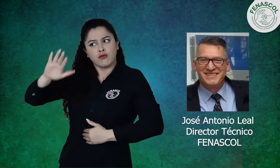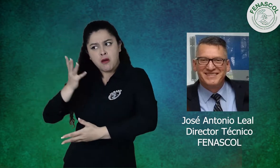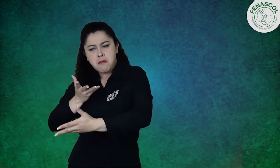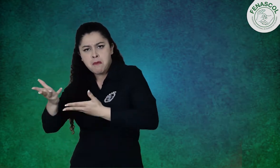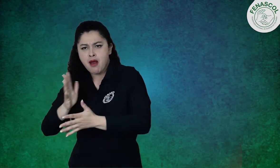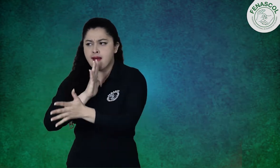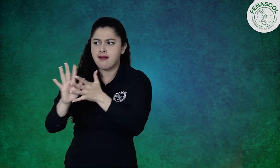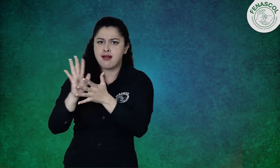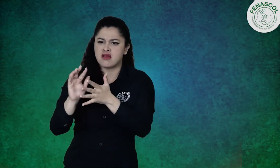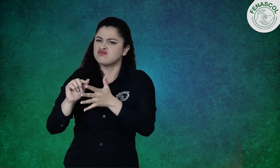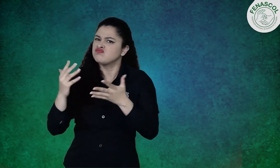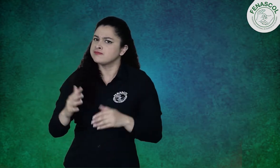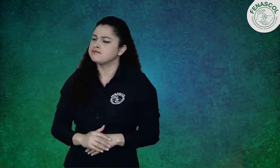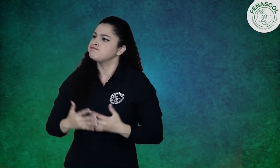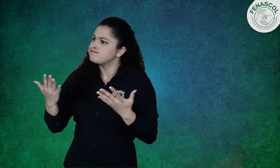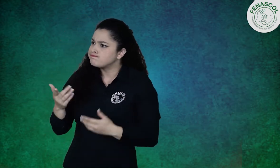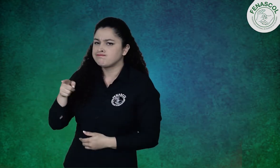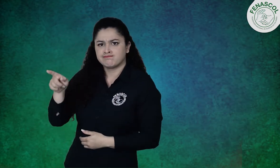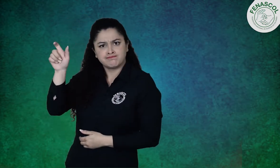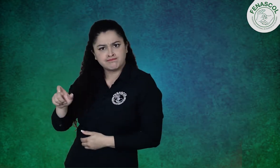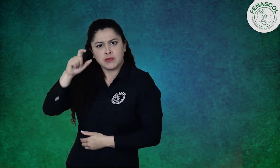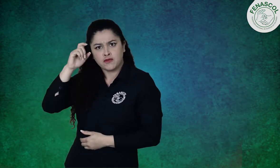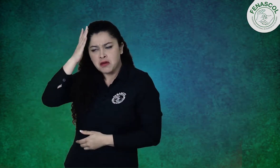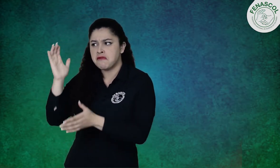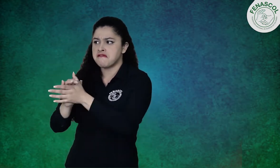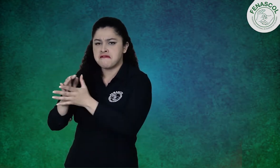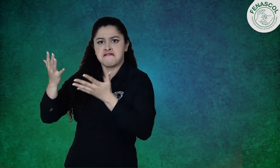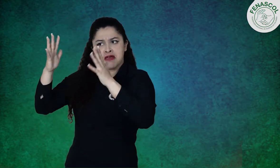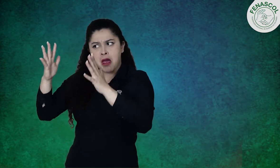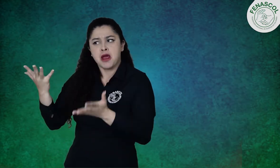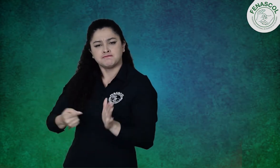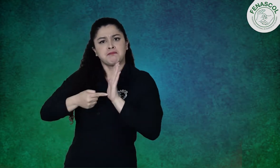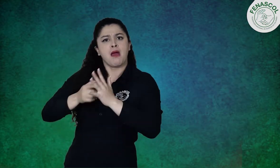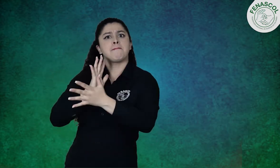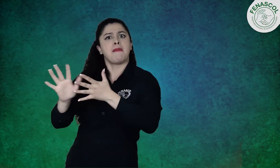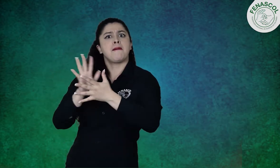de ofrecer unas palabras de felicitación al autor, expuso lo siguiente. Veamos.